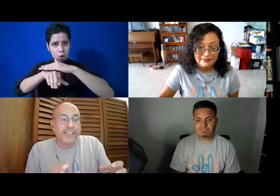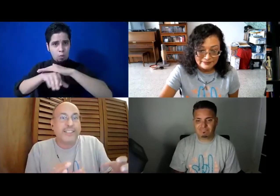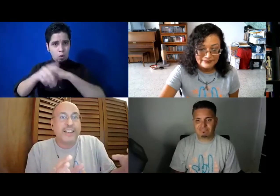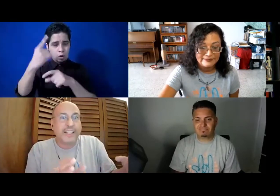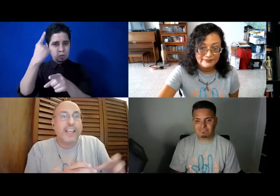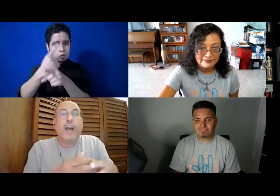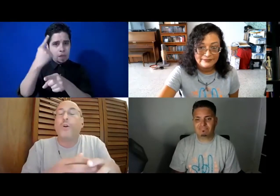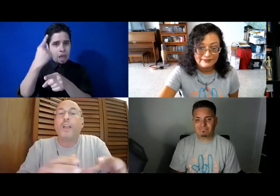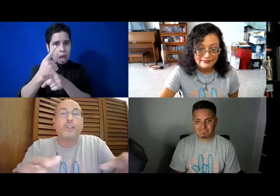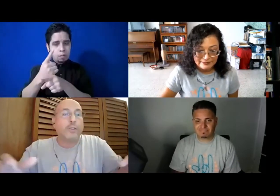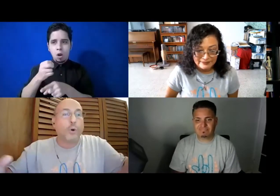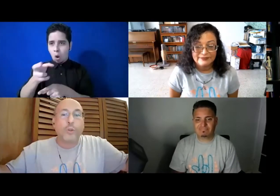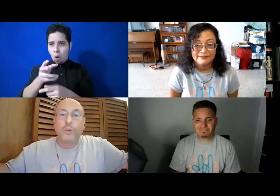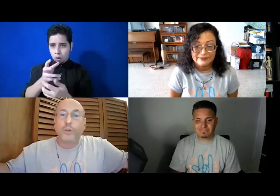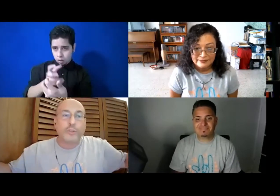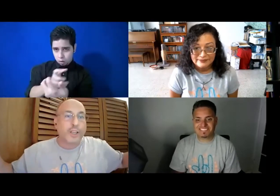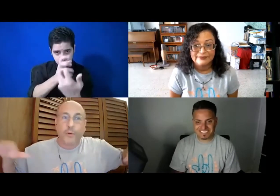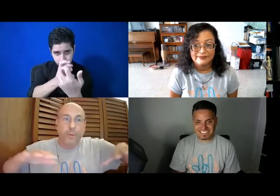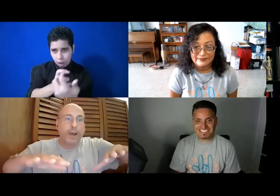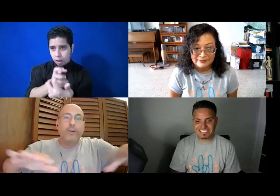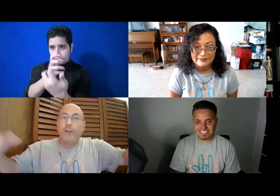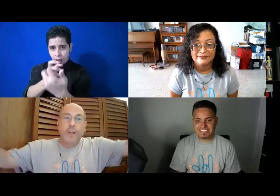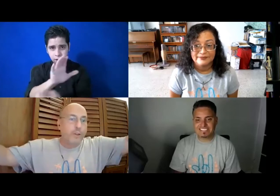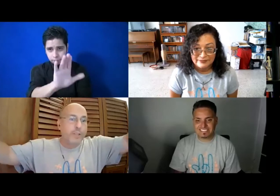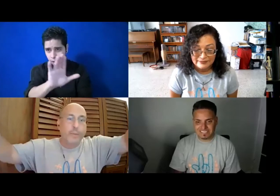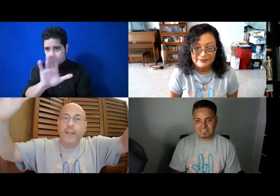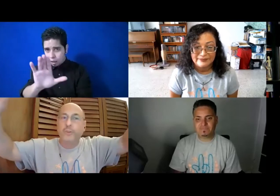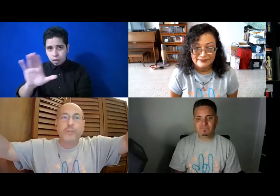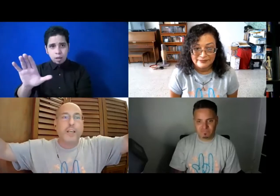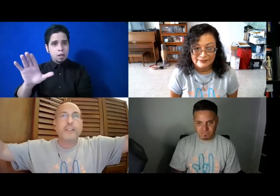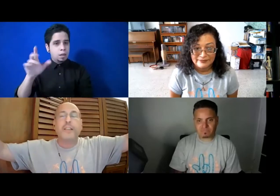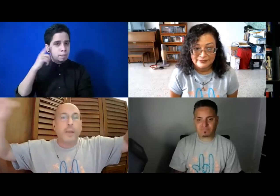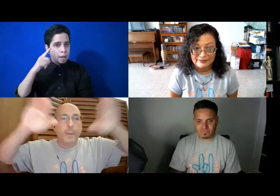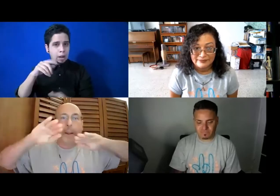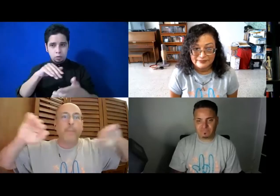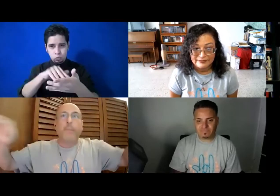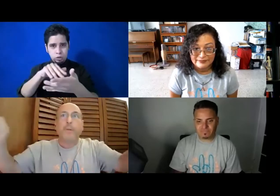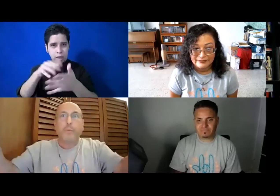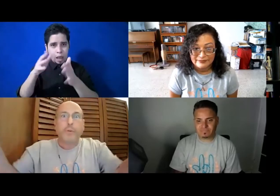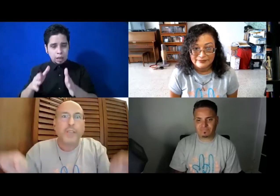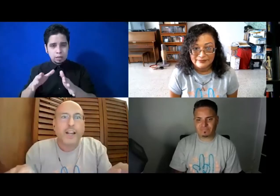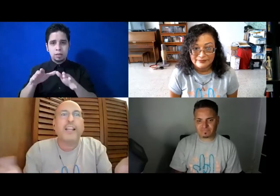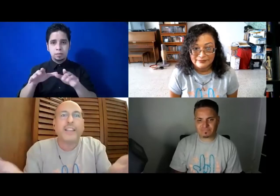acerque a lo que todos los seres humanos, los demás estudiantes pudieran estar